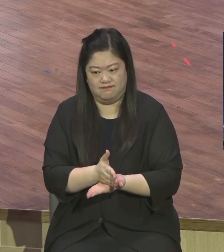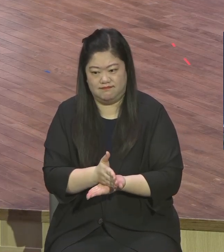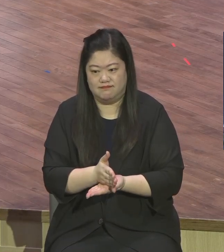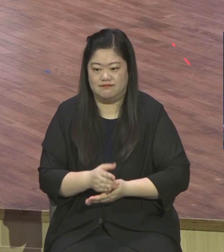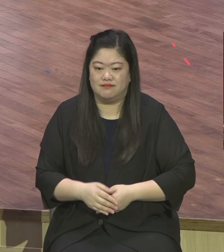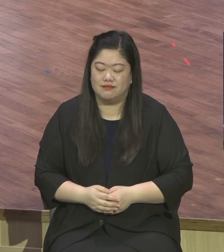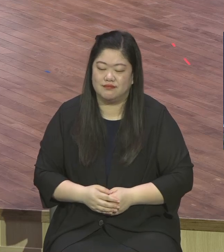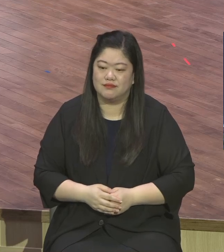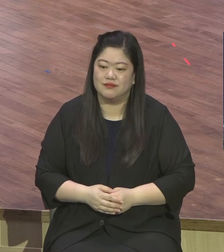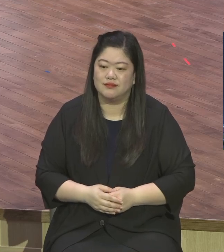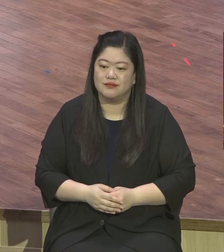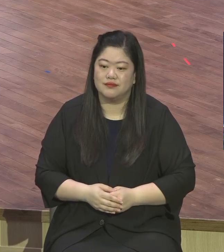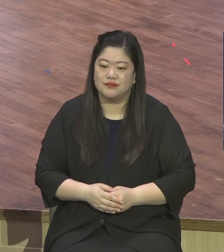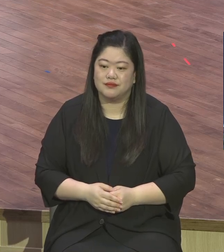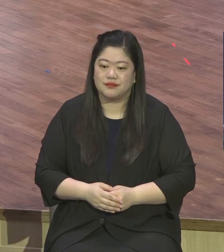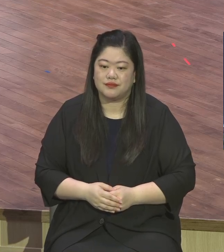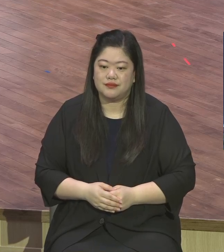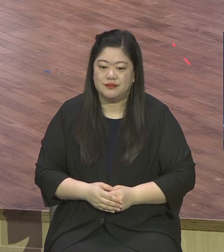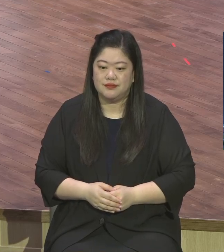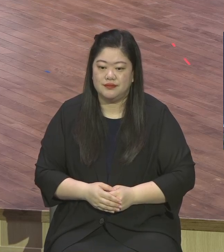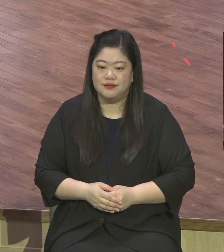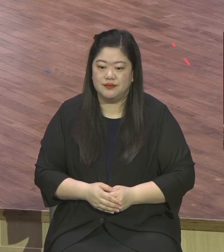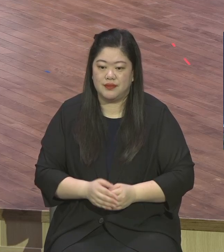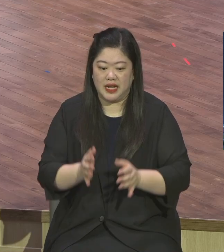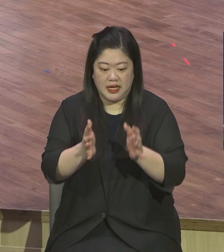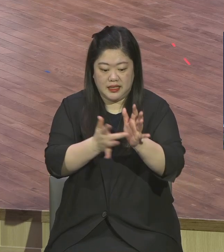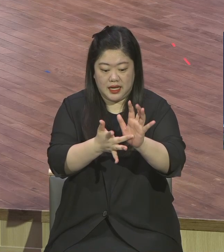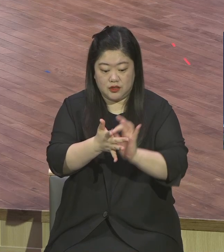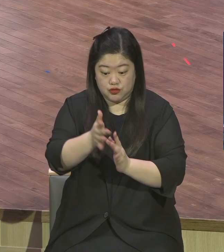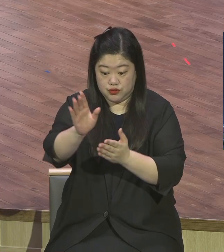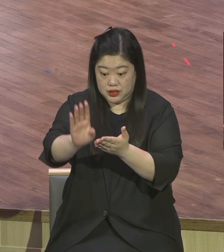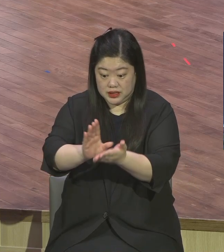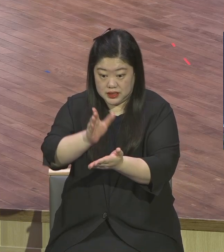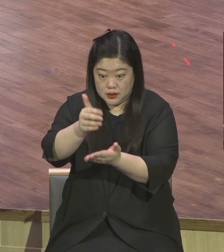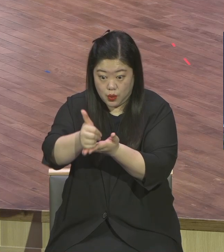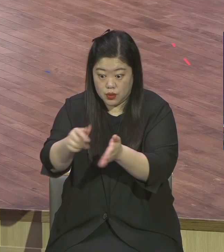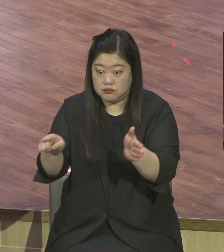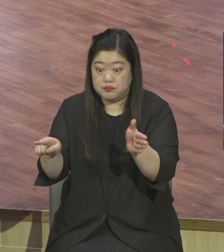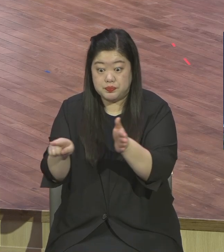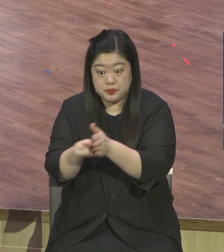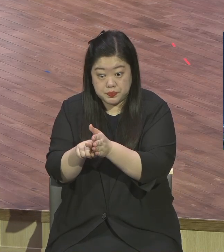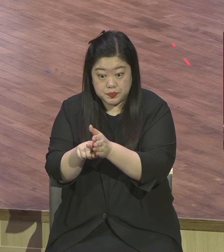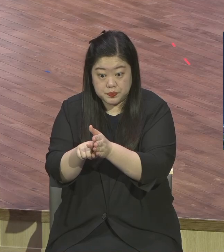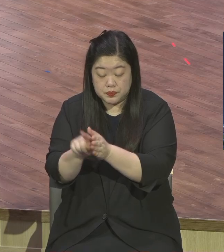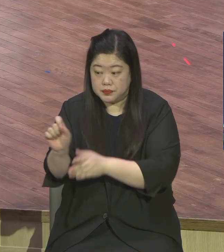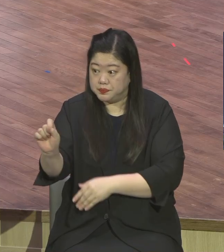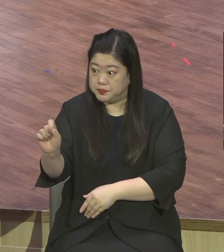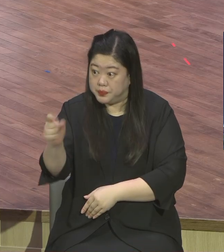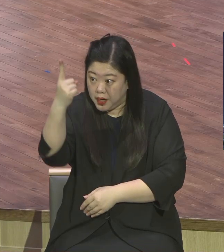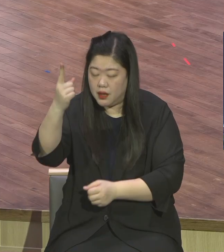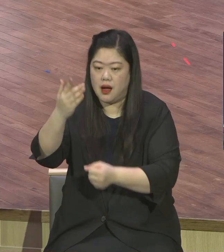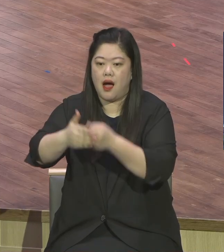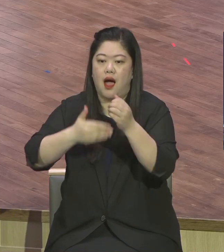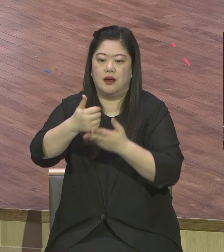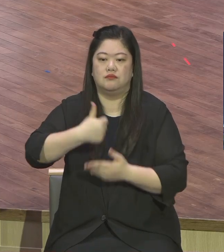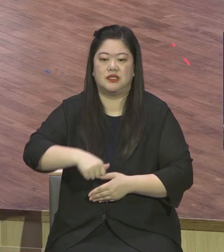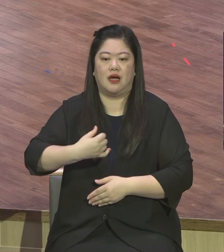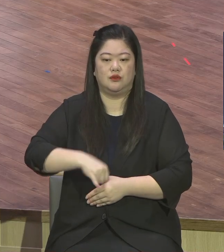예수 그리스도를 영접하기만 하면 하나님의 자녀가 되는 권세를 주여서니